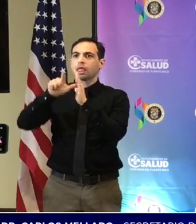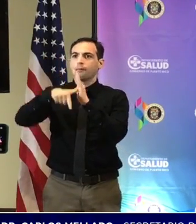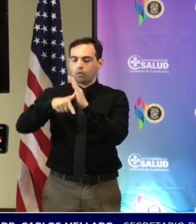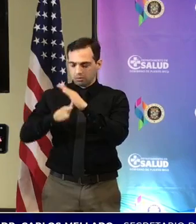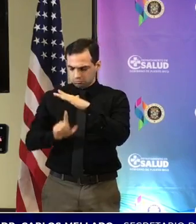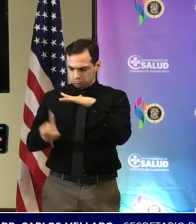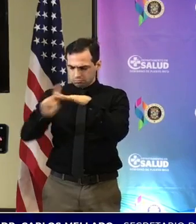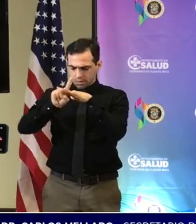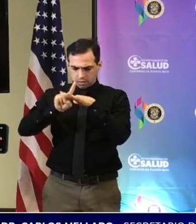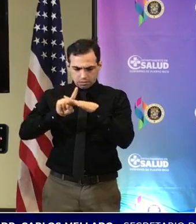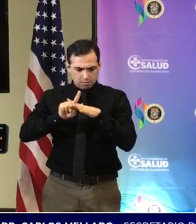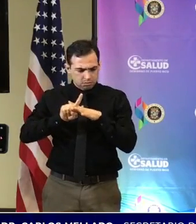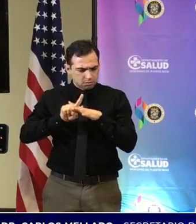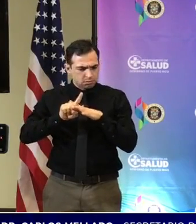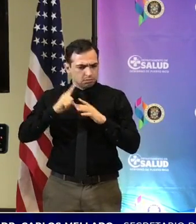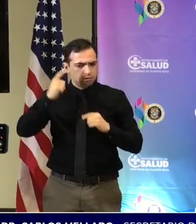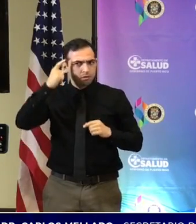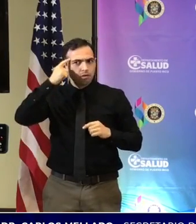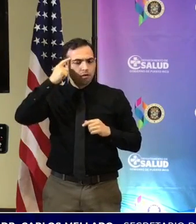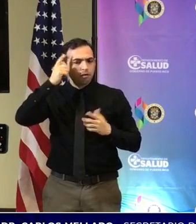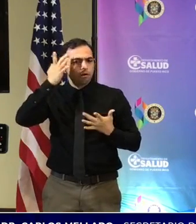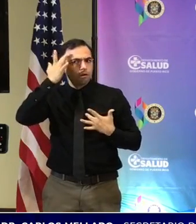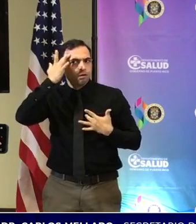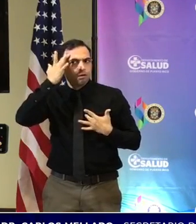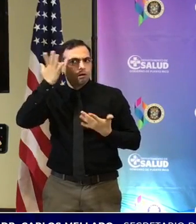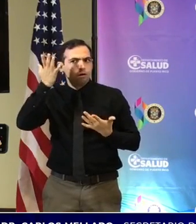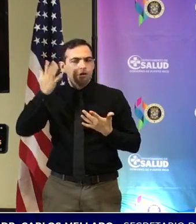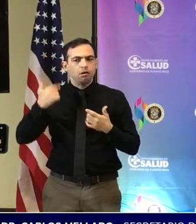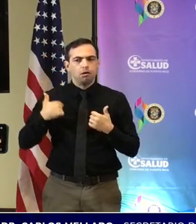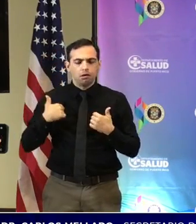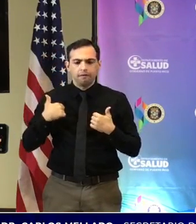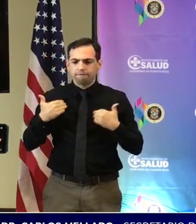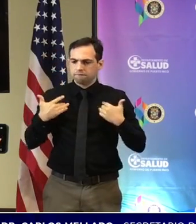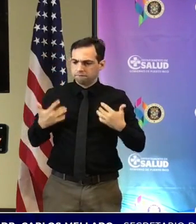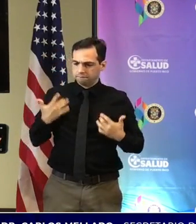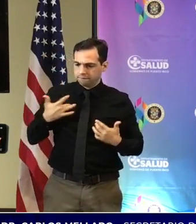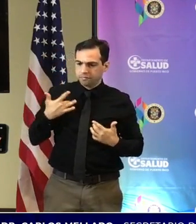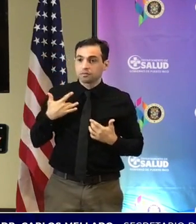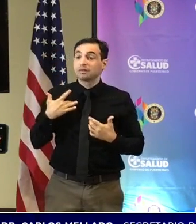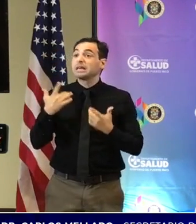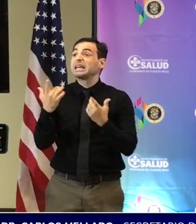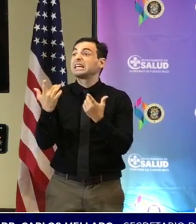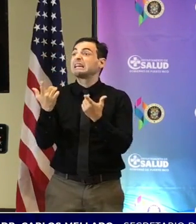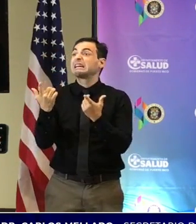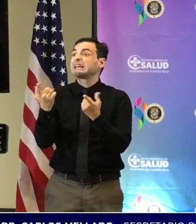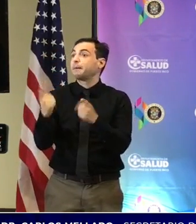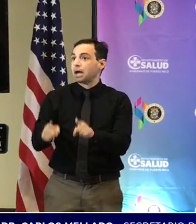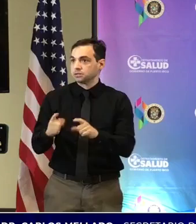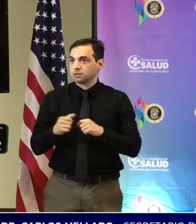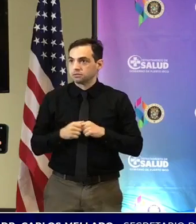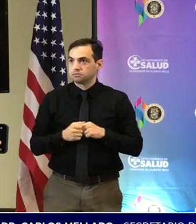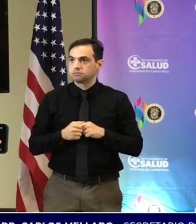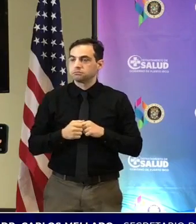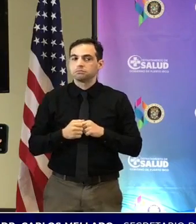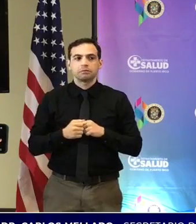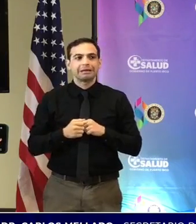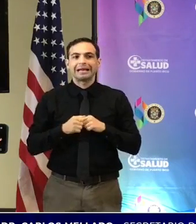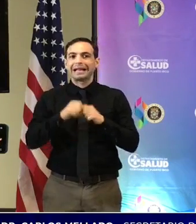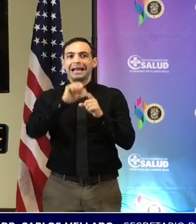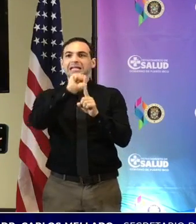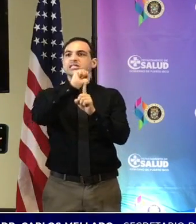cambia el paradigma y cambia nuestra situación salubrista en Puerto Rico, pues porque